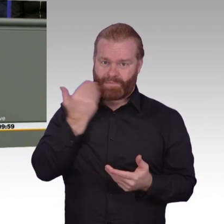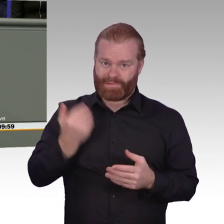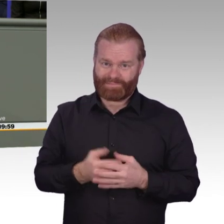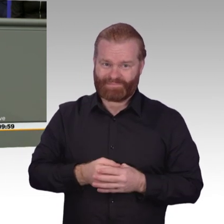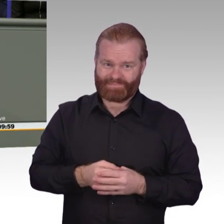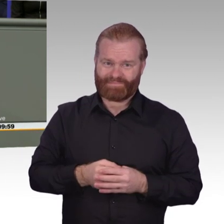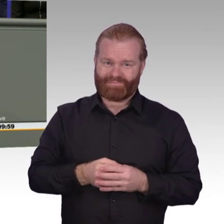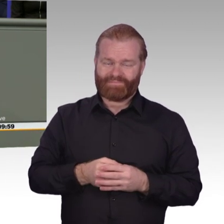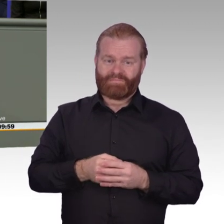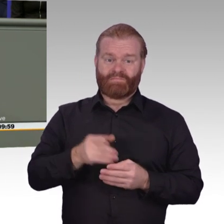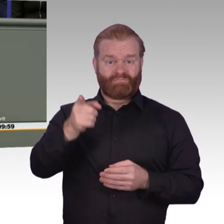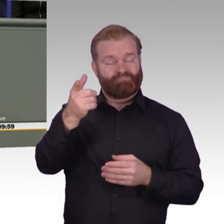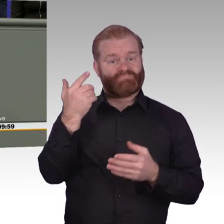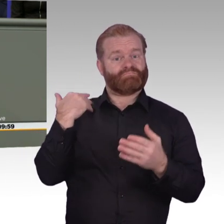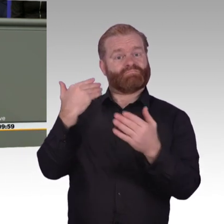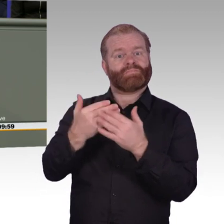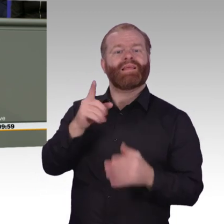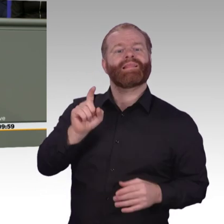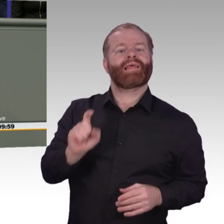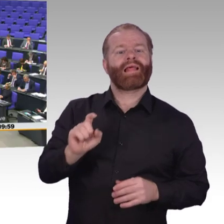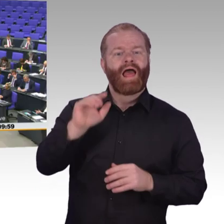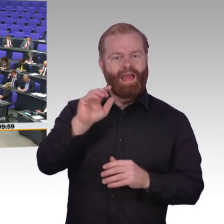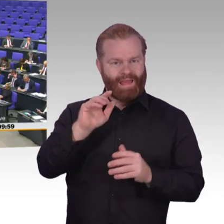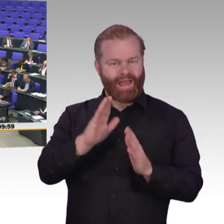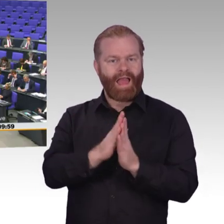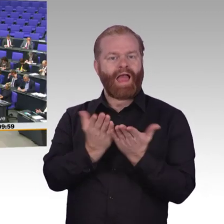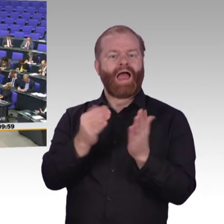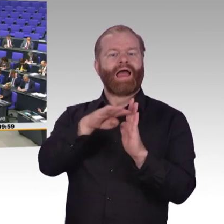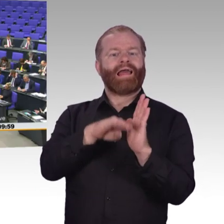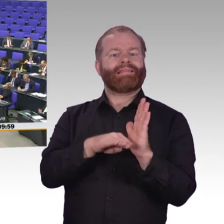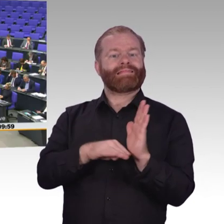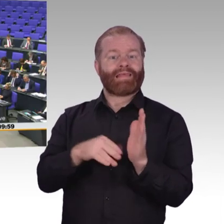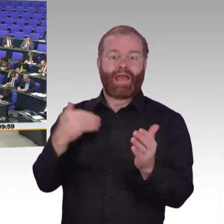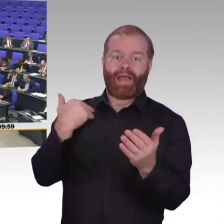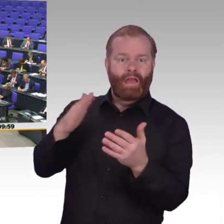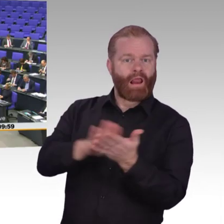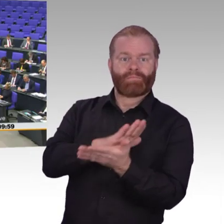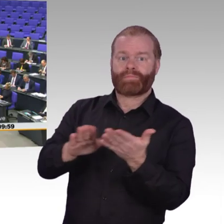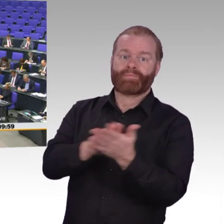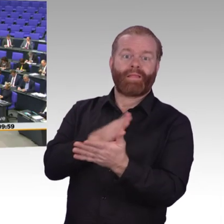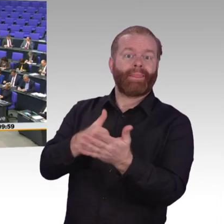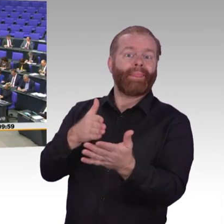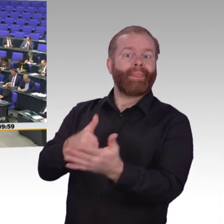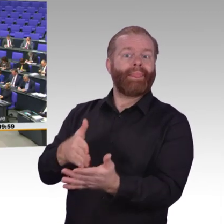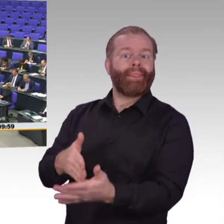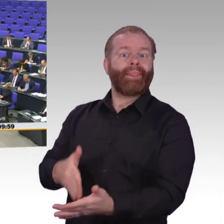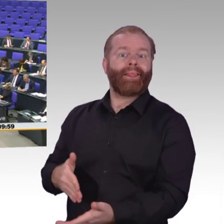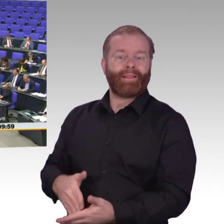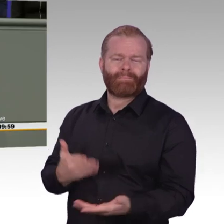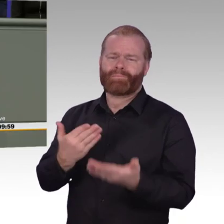wären wir beim Glasfaserausbau auch schon wirklich weiter. Und darum geht es jetzt. Wir müssen die digitale Infrastruktur wirklich schnell